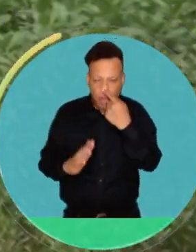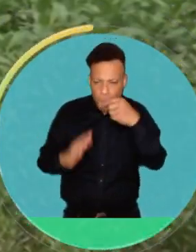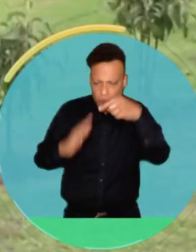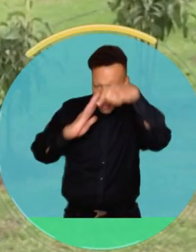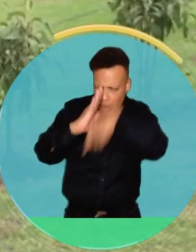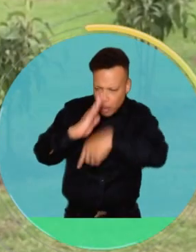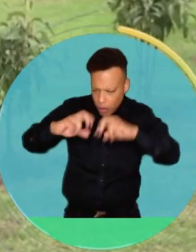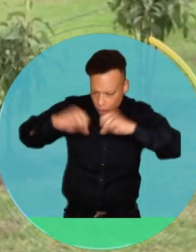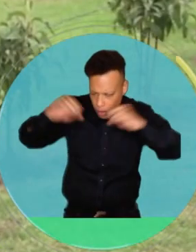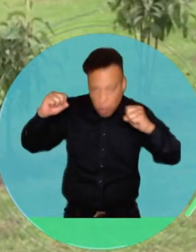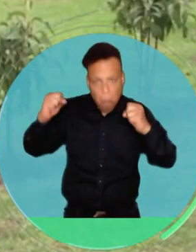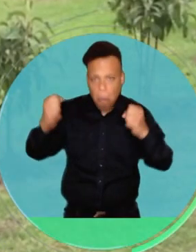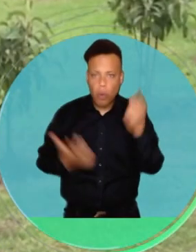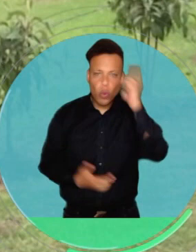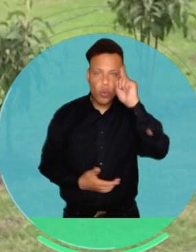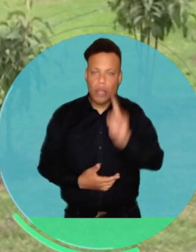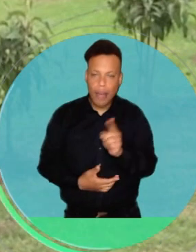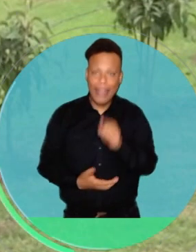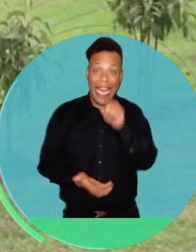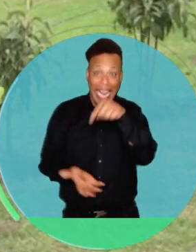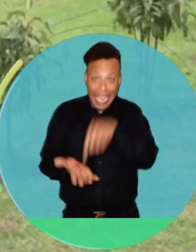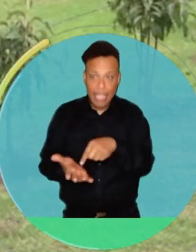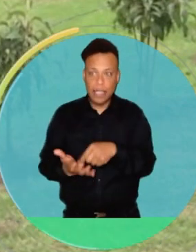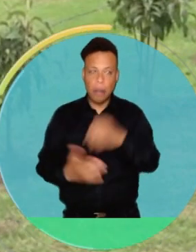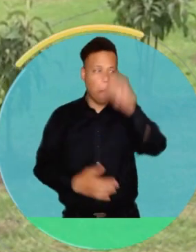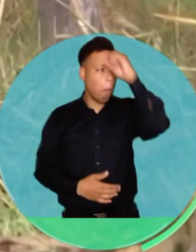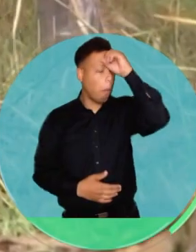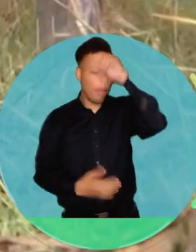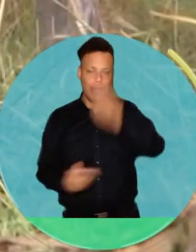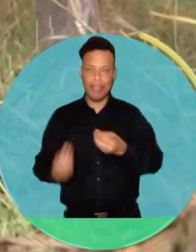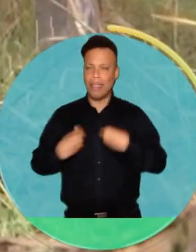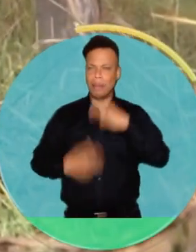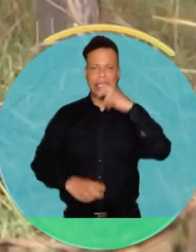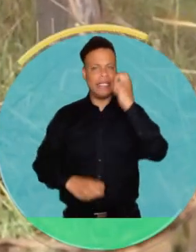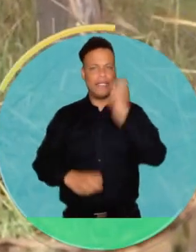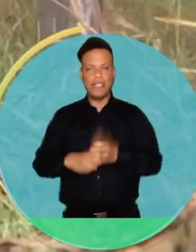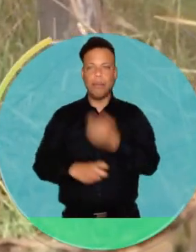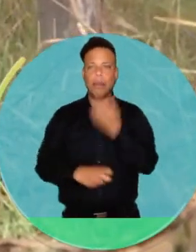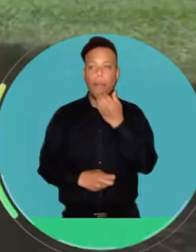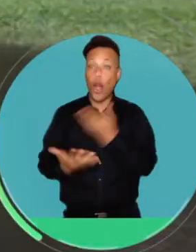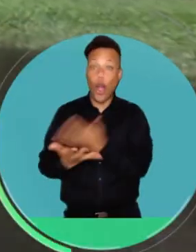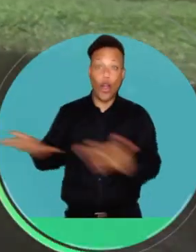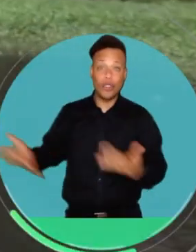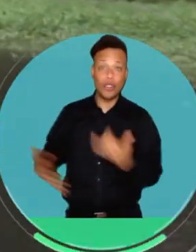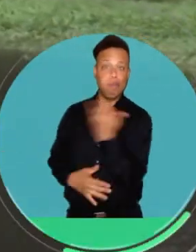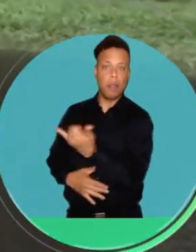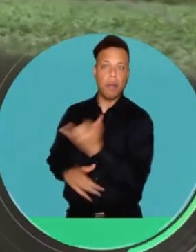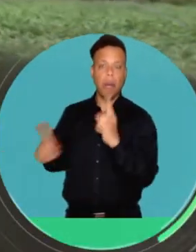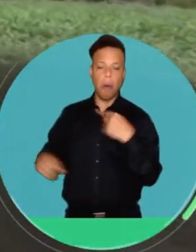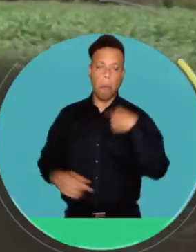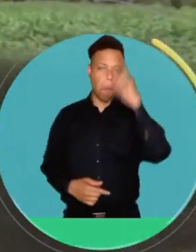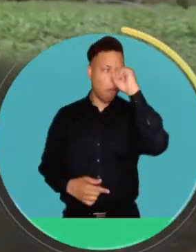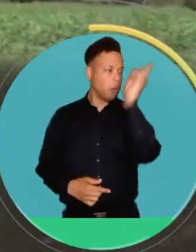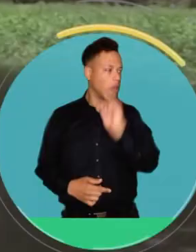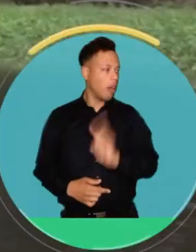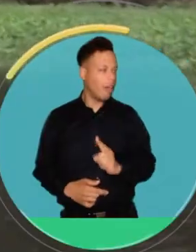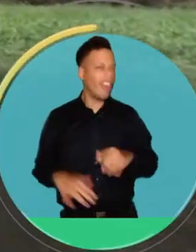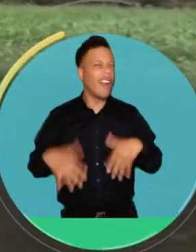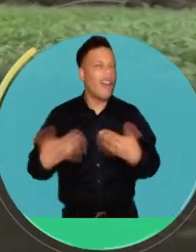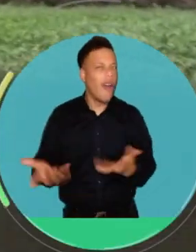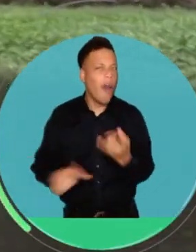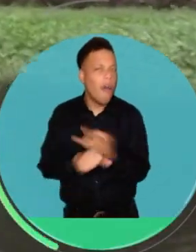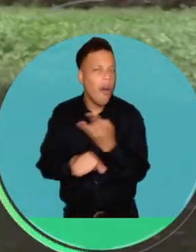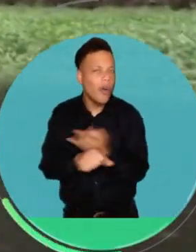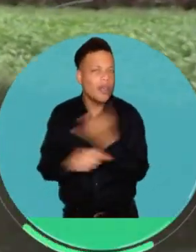acuíferos. Y eso complica mucho más la tarea, porque si uno no sabe lo que tiene, pues mucho menos va a saber cómo